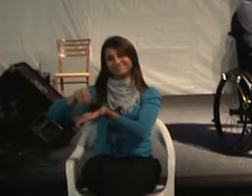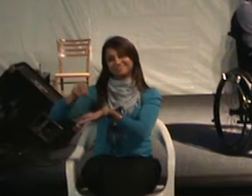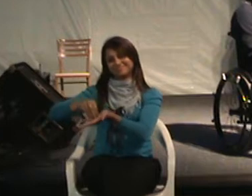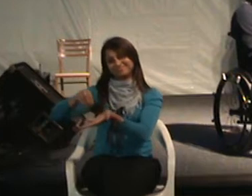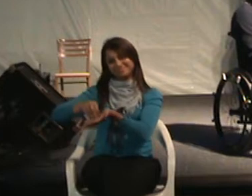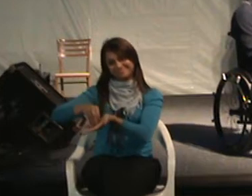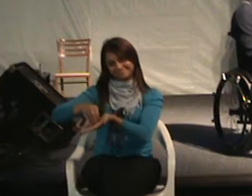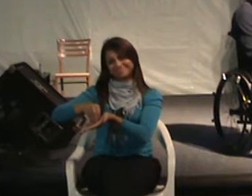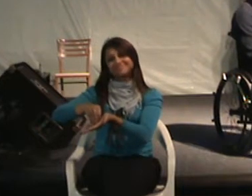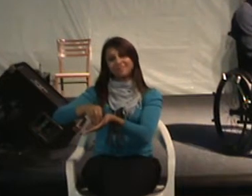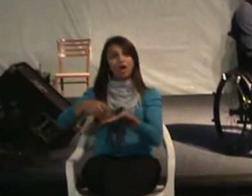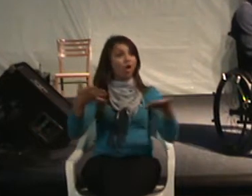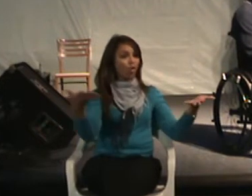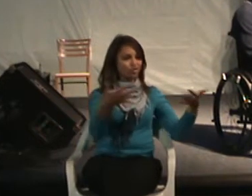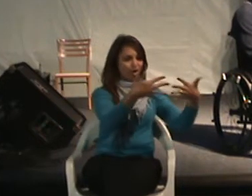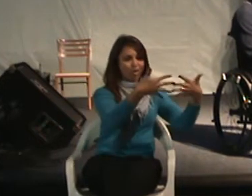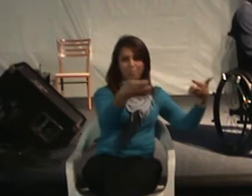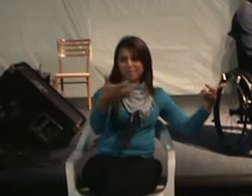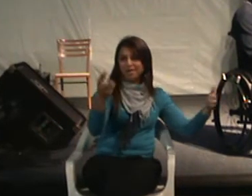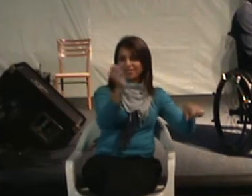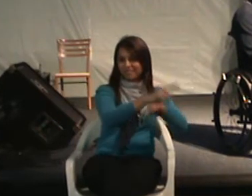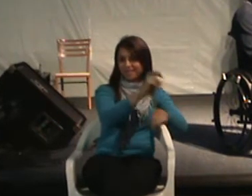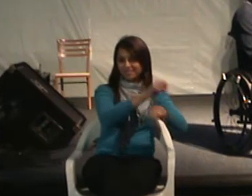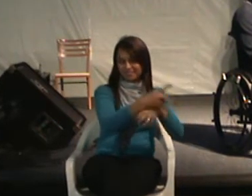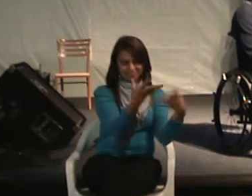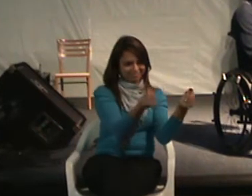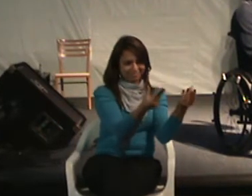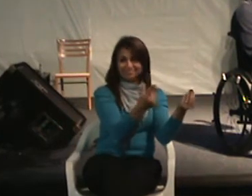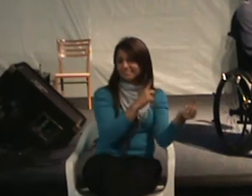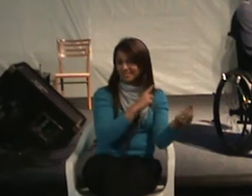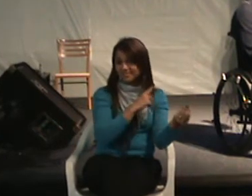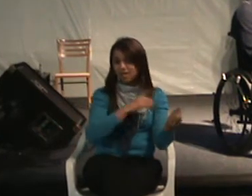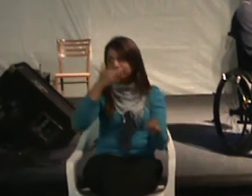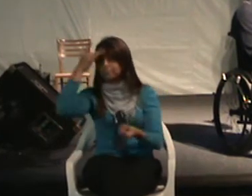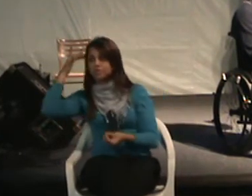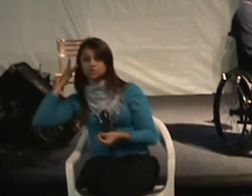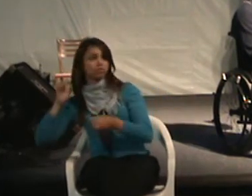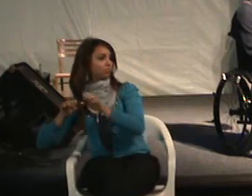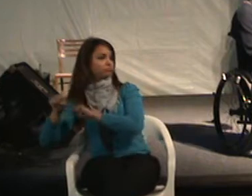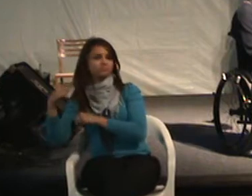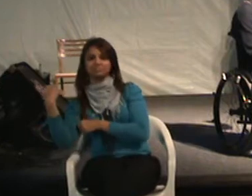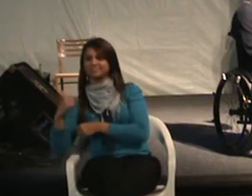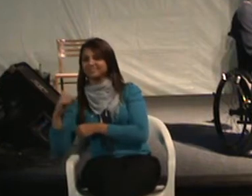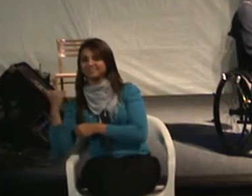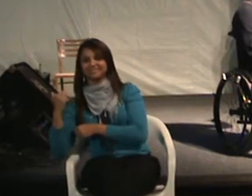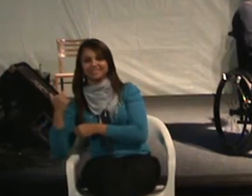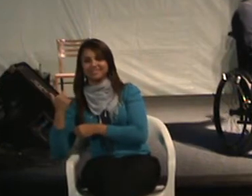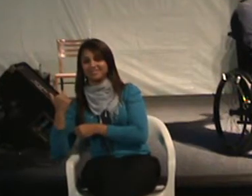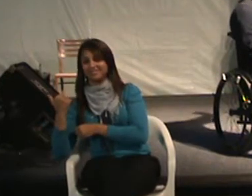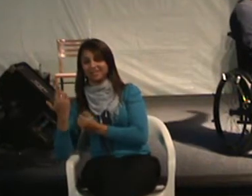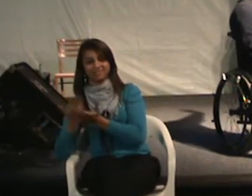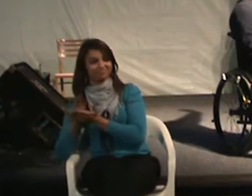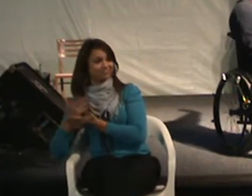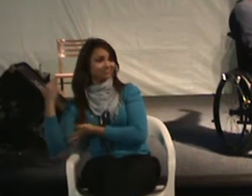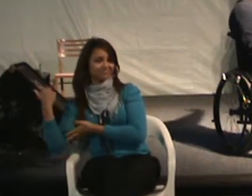Hoje a Coppel oferecendo uma série de vagas, oportunidade de trabalho. E o pessoal não consegue preencher, muitas vezes.